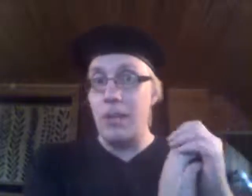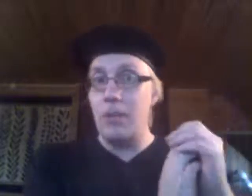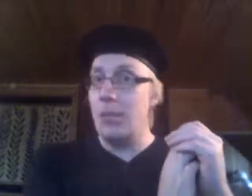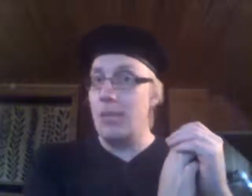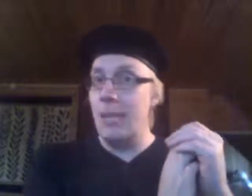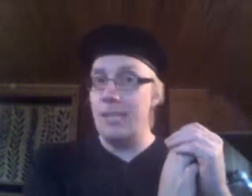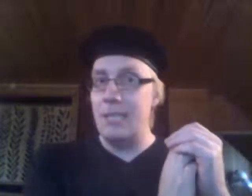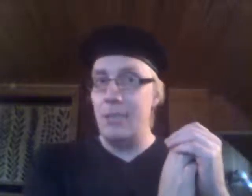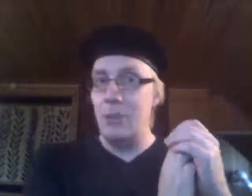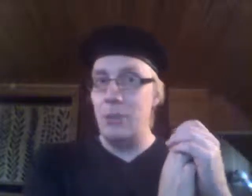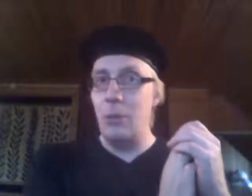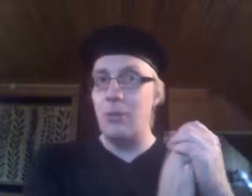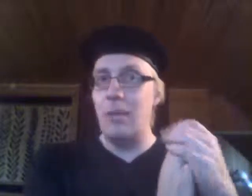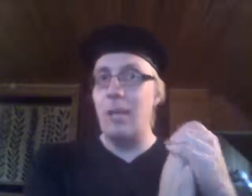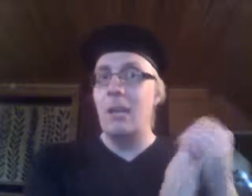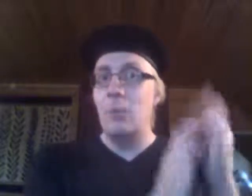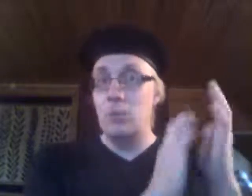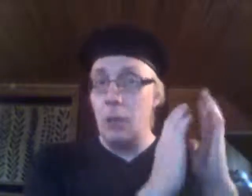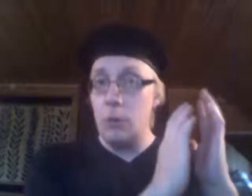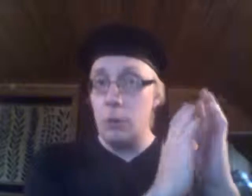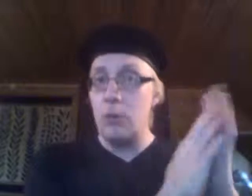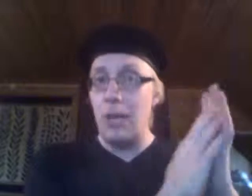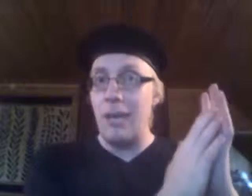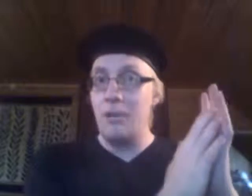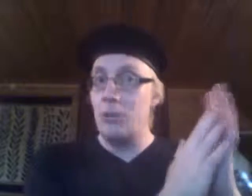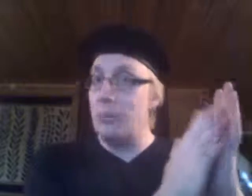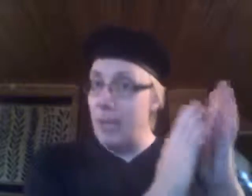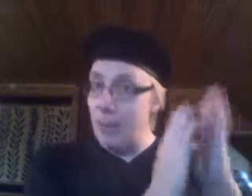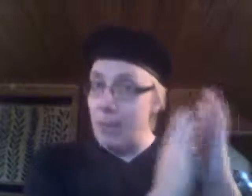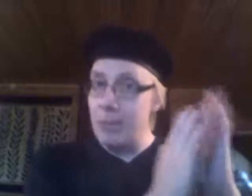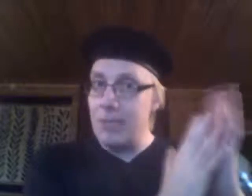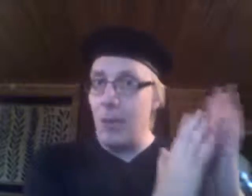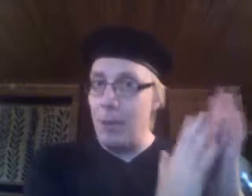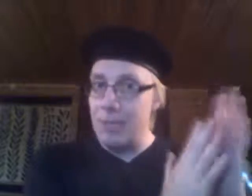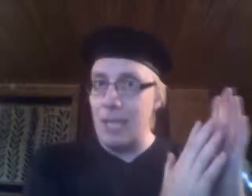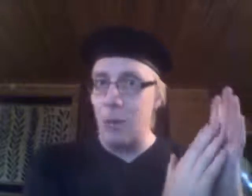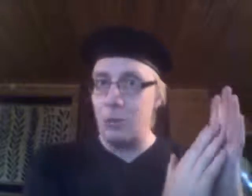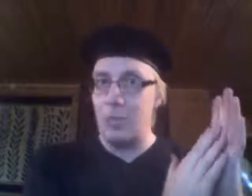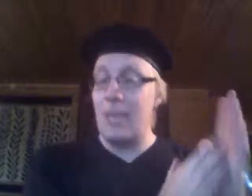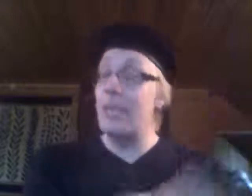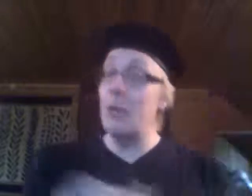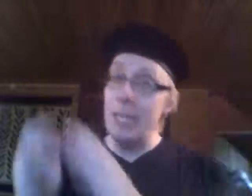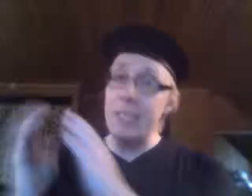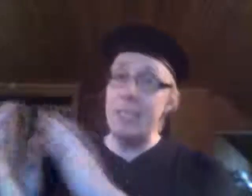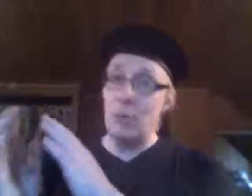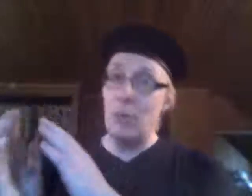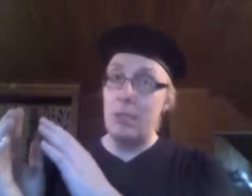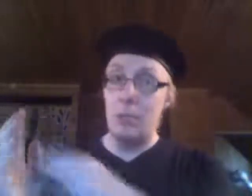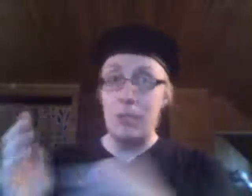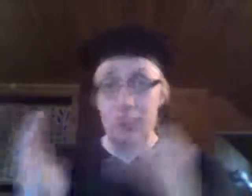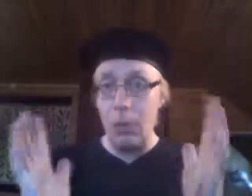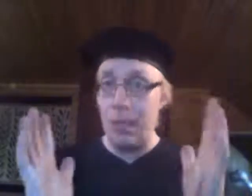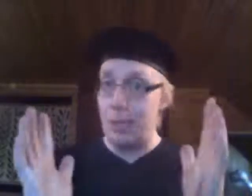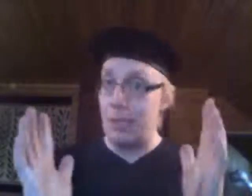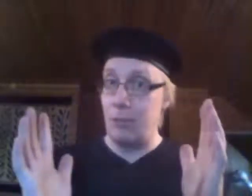katsomaan, että hei, tässähän voisi hyödyntää. Kun sanoo jotain, sun pitää varmistaa omaa sellusta, että et ole itse syyllistynyt tai sun kannattaa ei ole